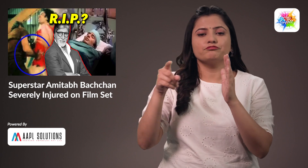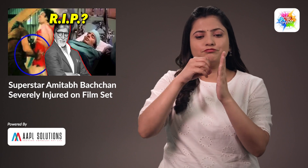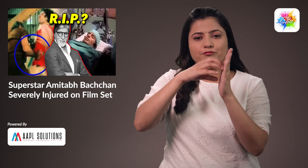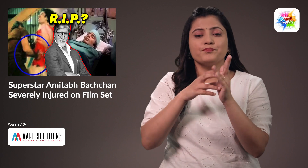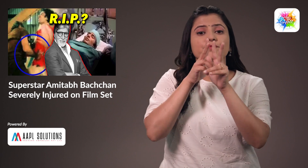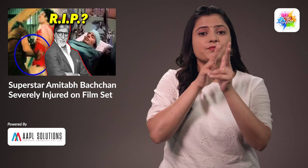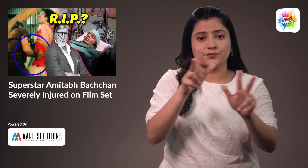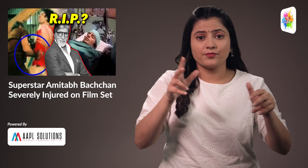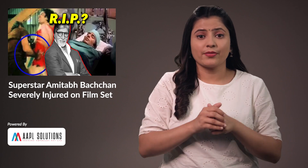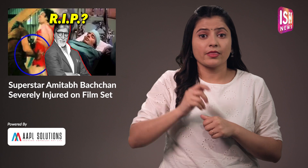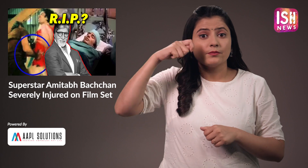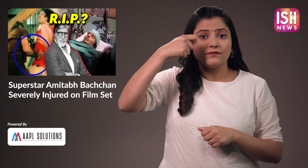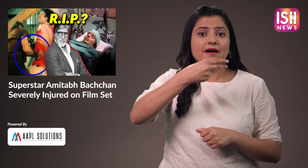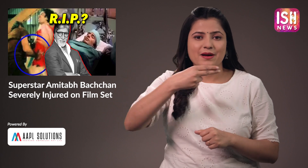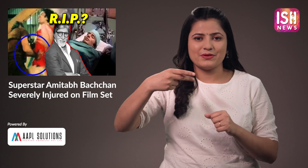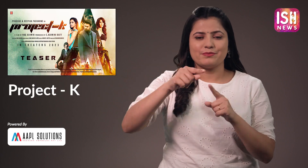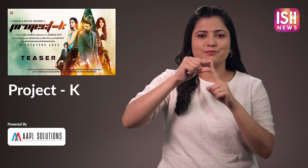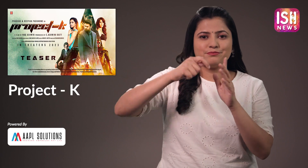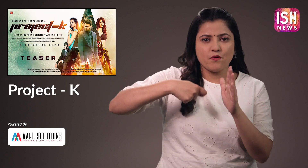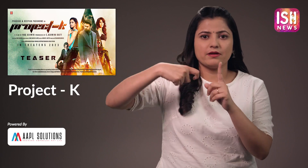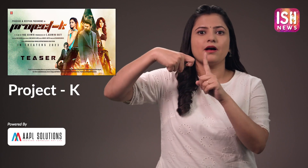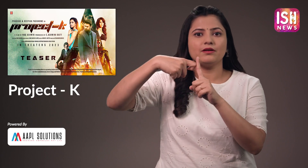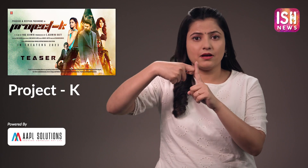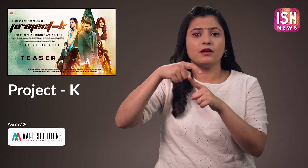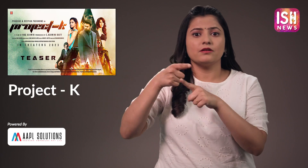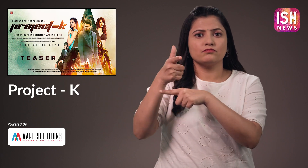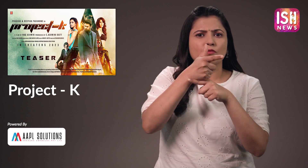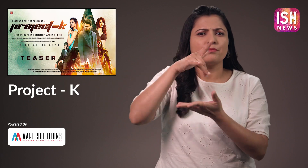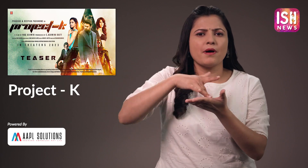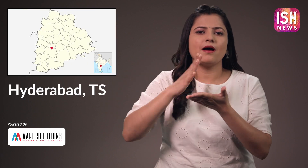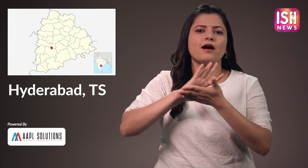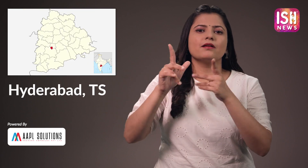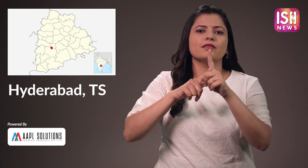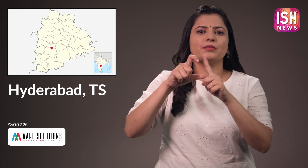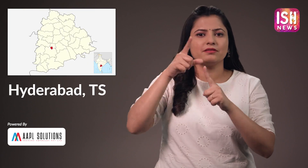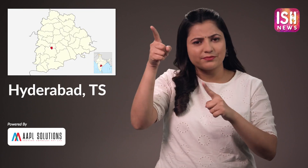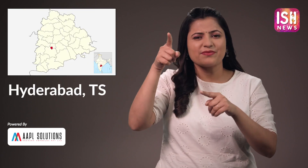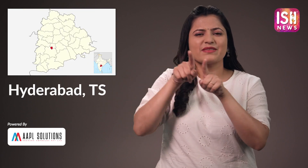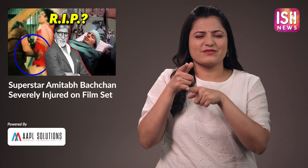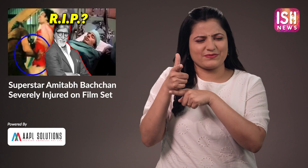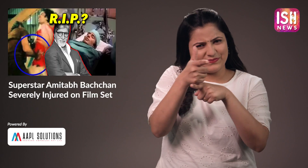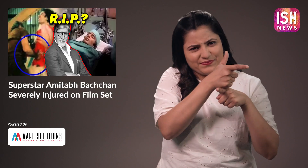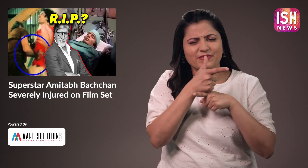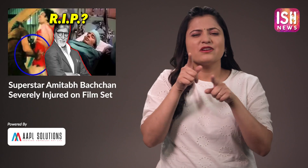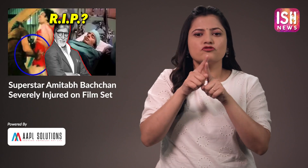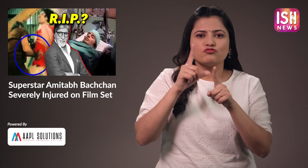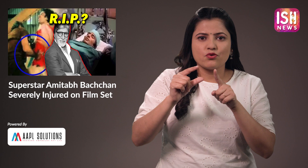नेता ने अपने ब्लॉग पर लिखा हाइदराबाद में प्रोजेक के की शूटिंग में एक एक्शन शॉट के दौरान